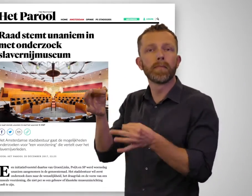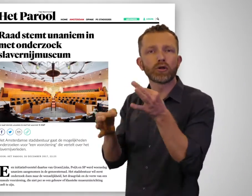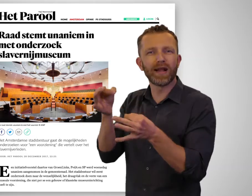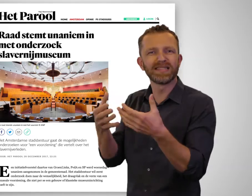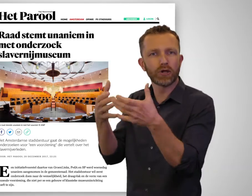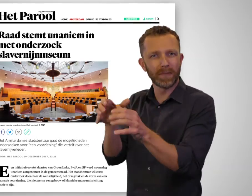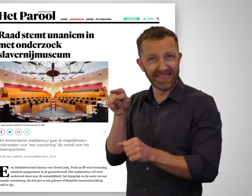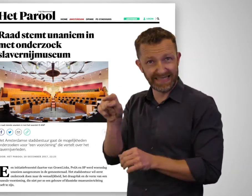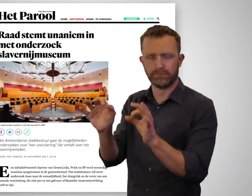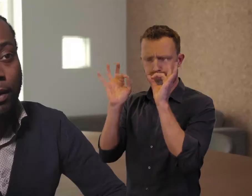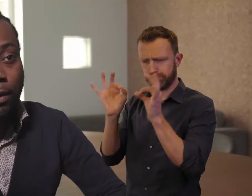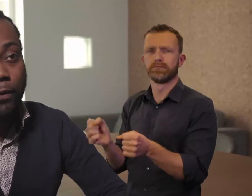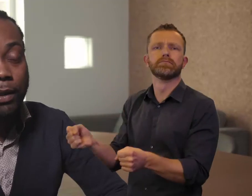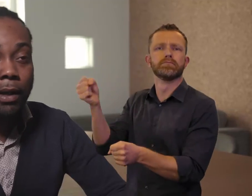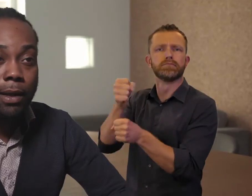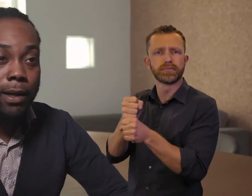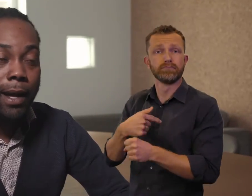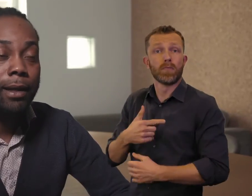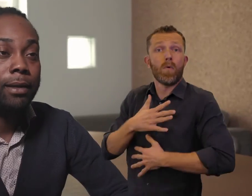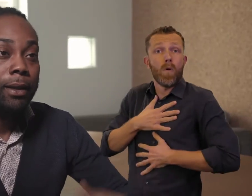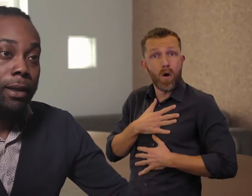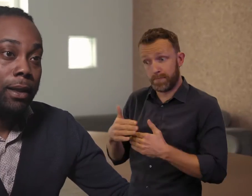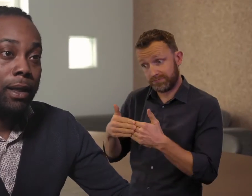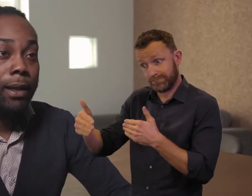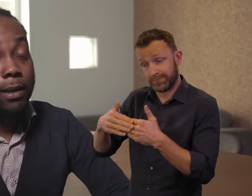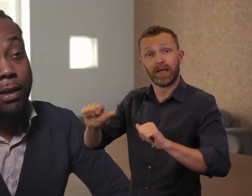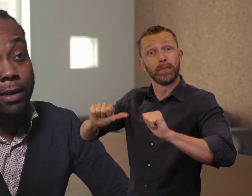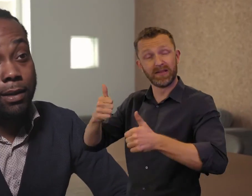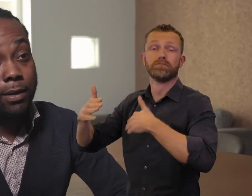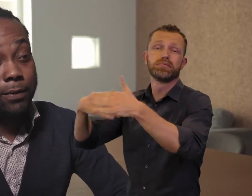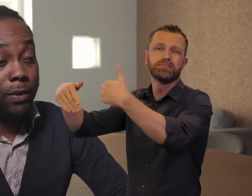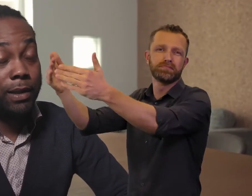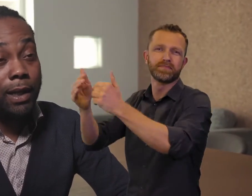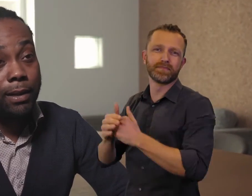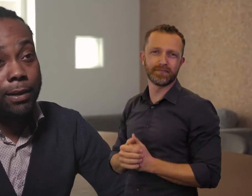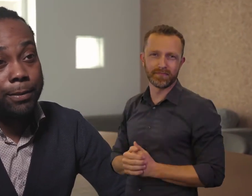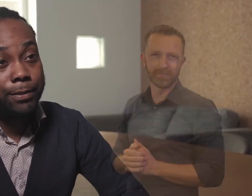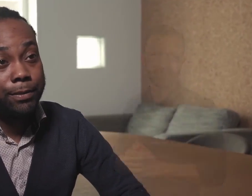geïnstalleerd. En hopelijk over niet al te lange tijd kan het dan worden gestart.